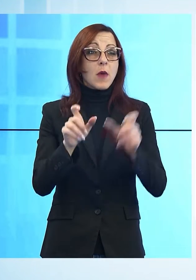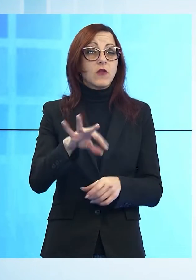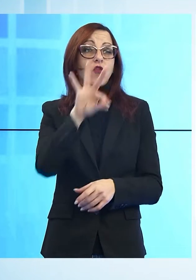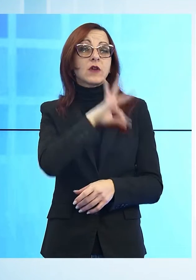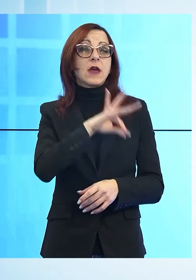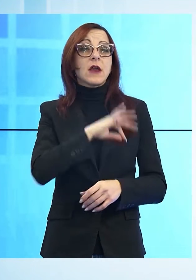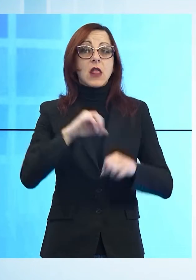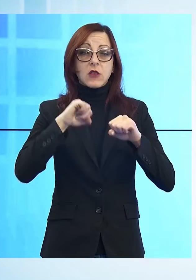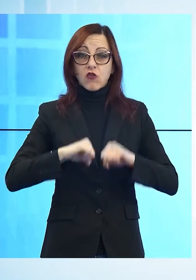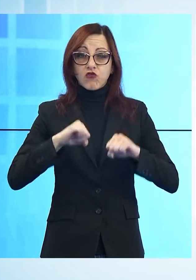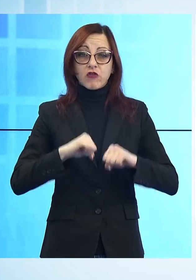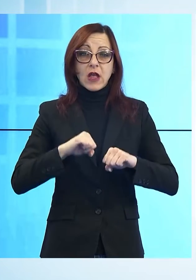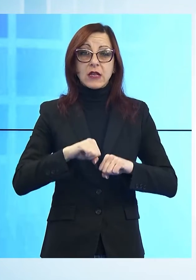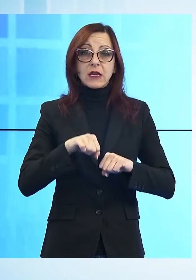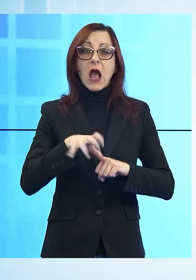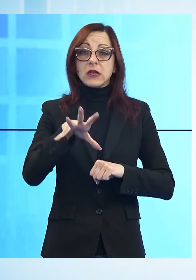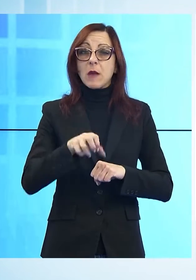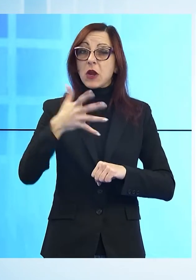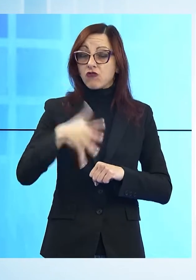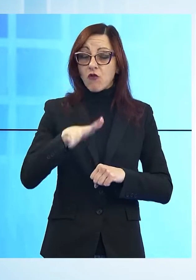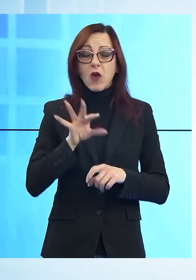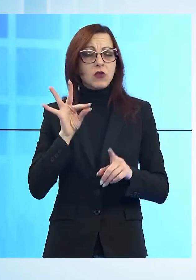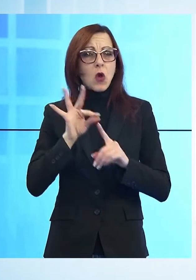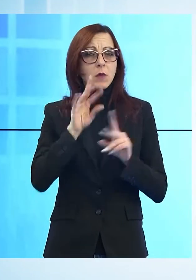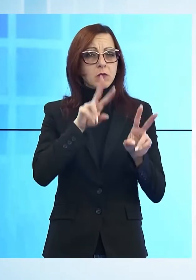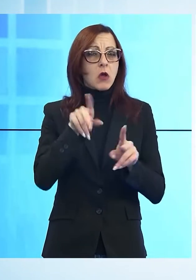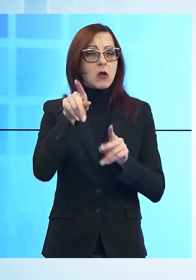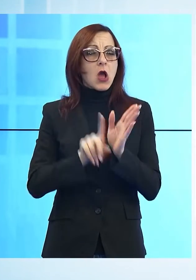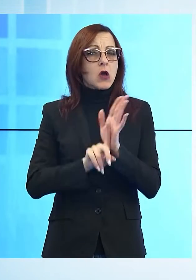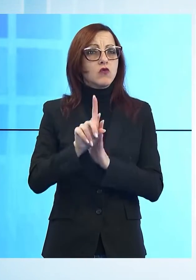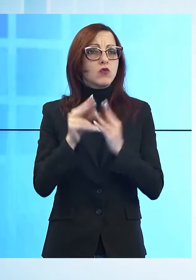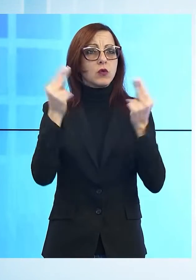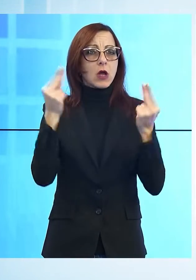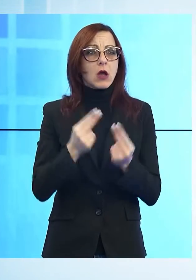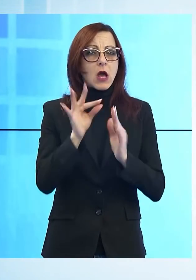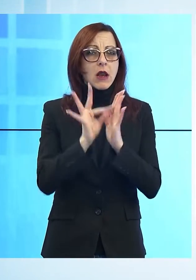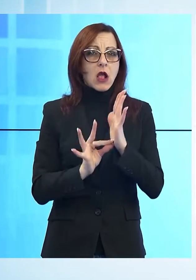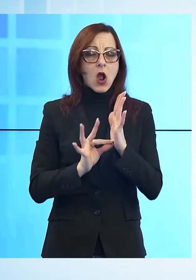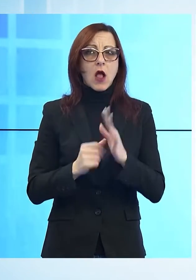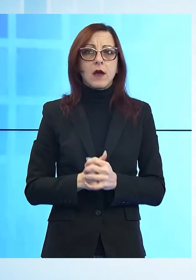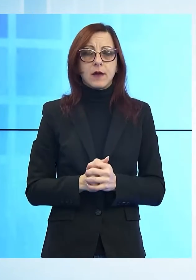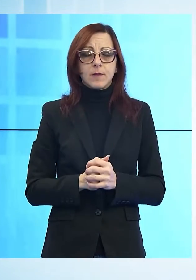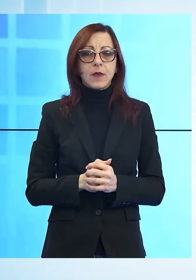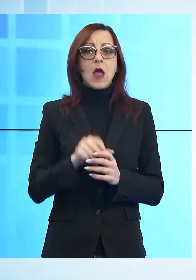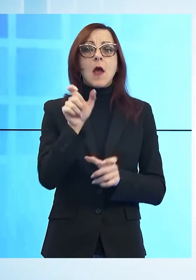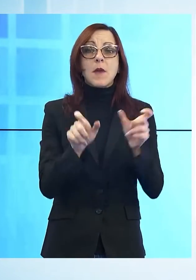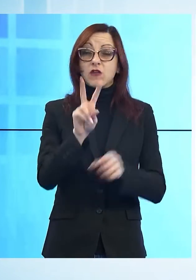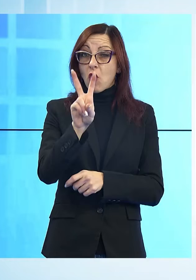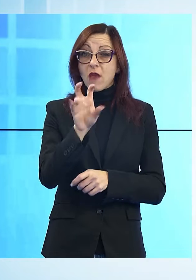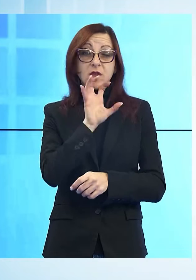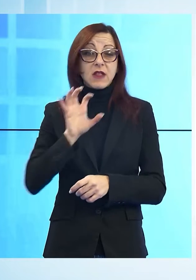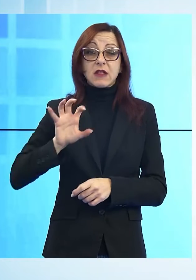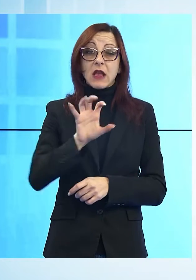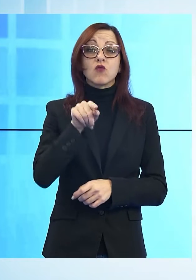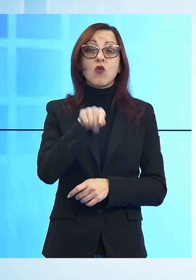reddito di cittadinanza, al fine di verificarne le regolarità, denunciando 20 soggetti in quanto avrebbero illicitamente